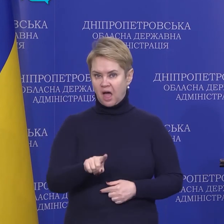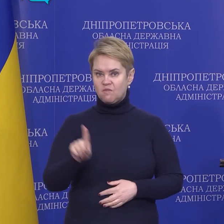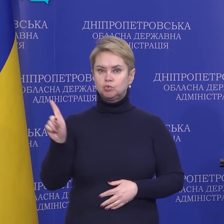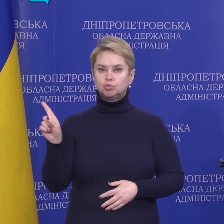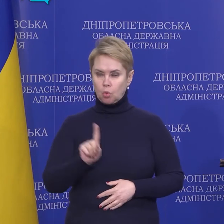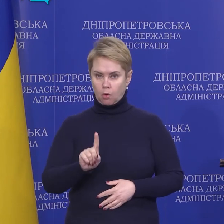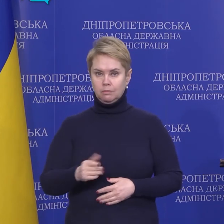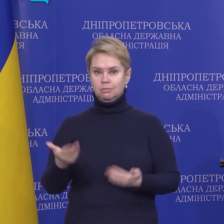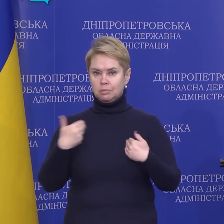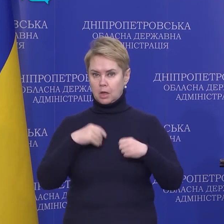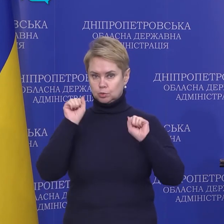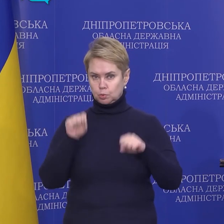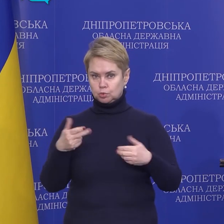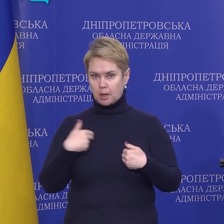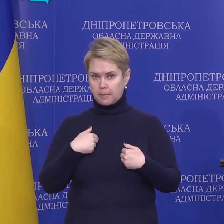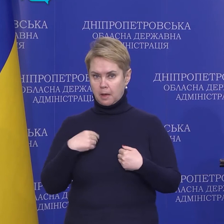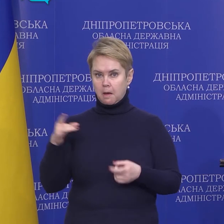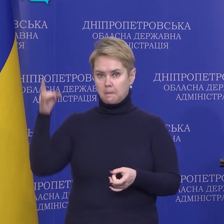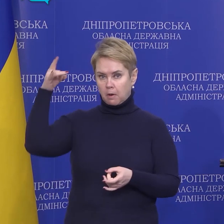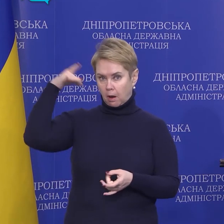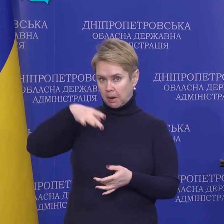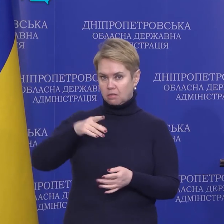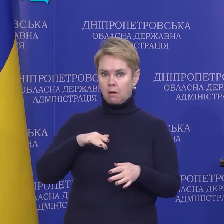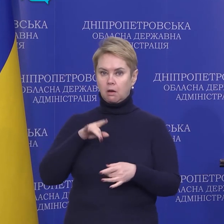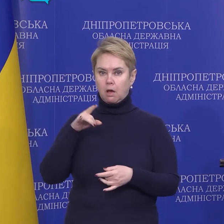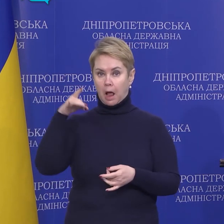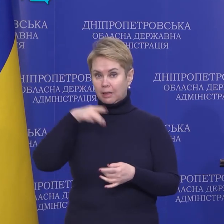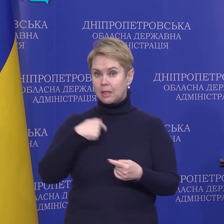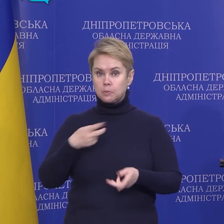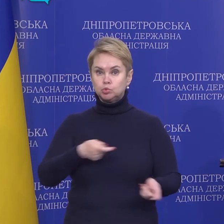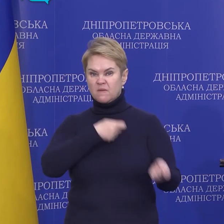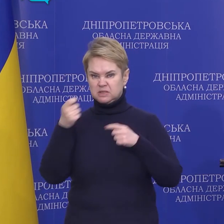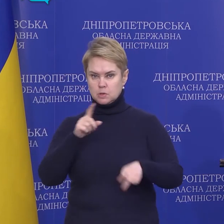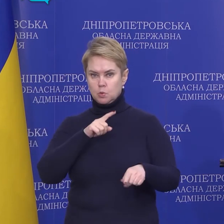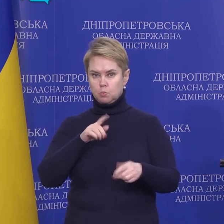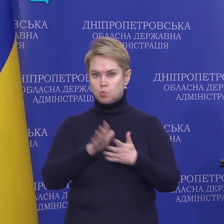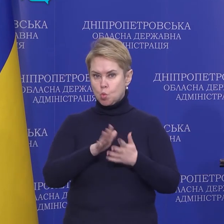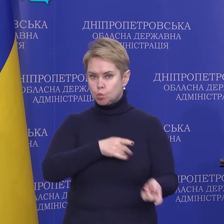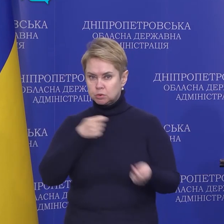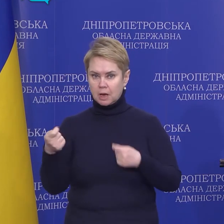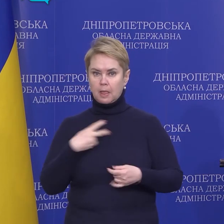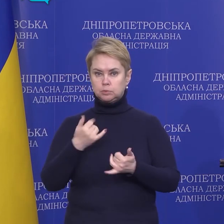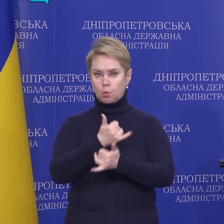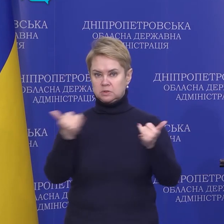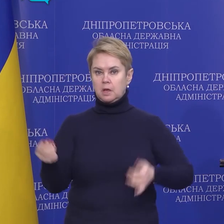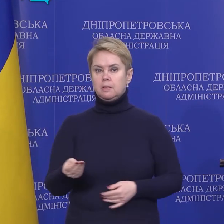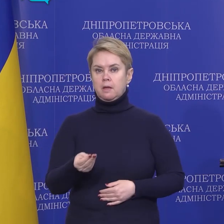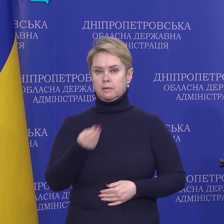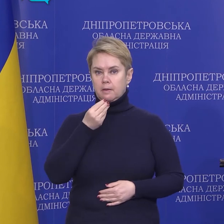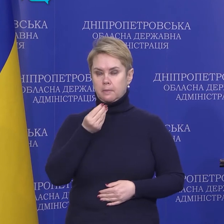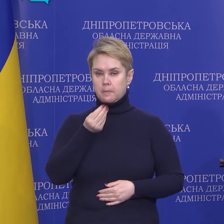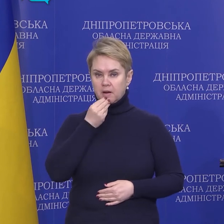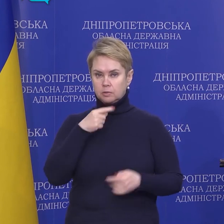що к нам може прилететь ракета, нам потрібно ввозити мусор, нам потрібно обеспечувати продовольствію